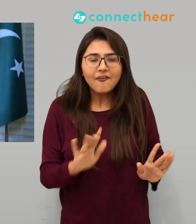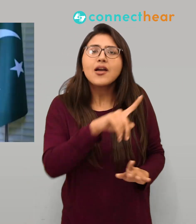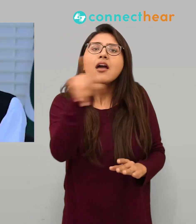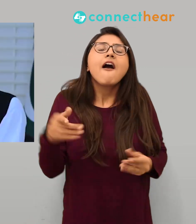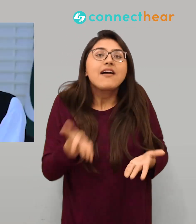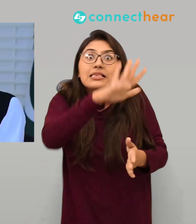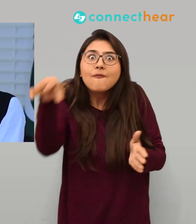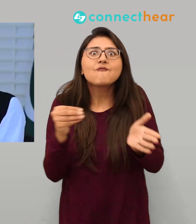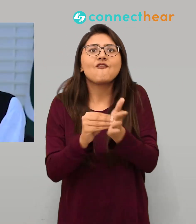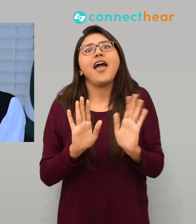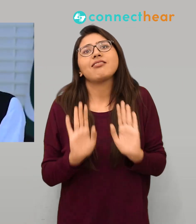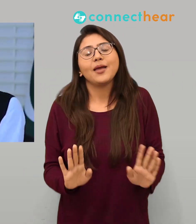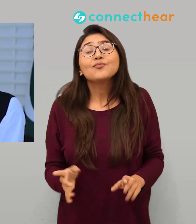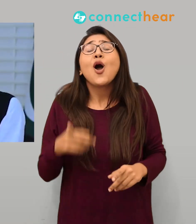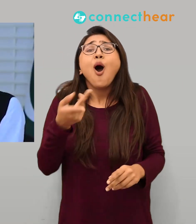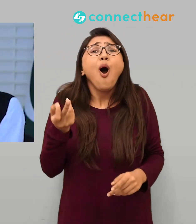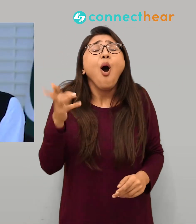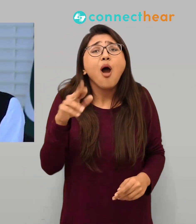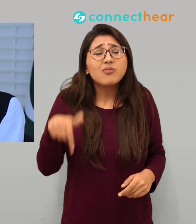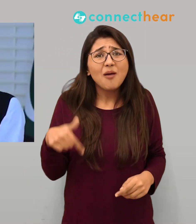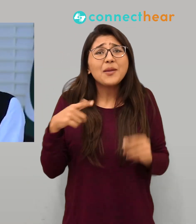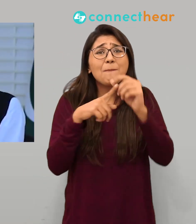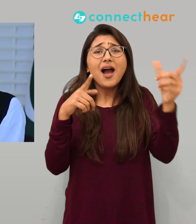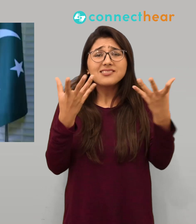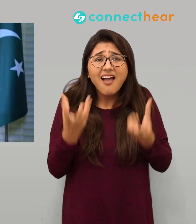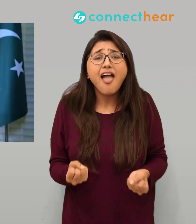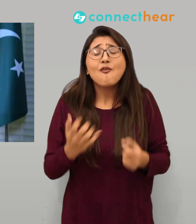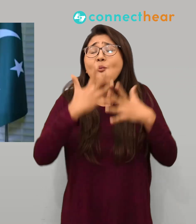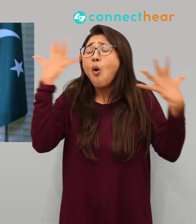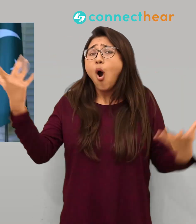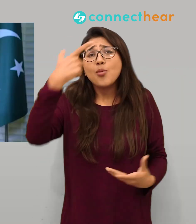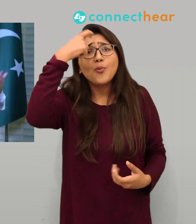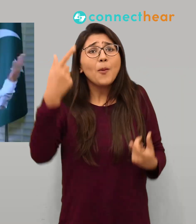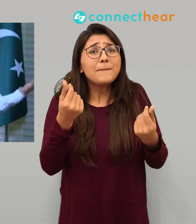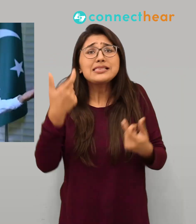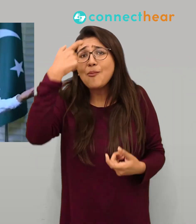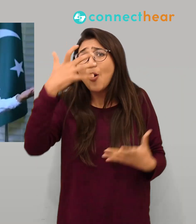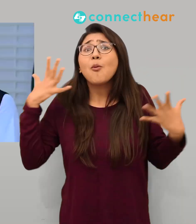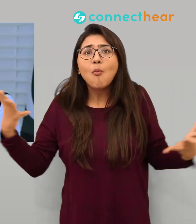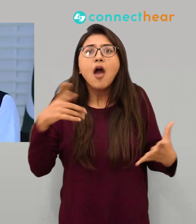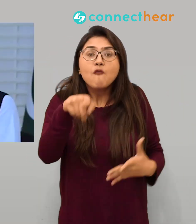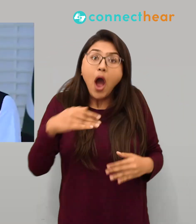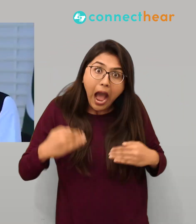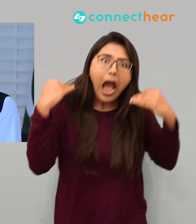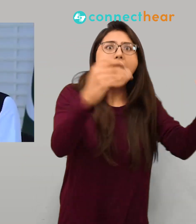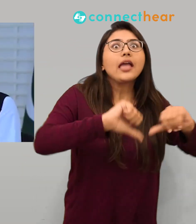بات یہ اس ملک کو جو مشکل وقت ہمارے پر آیا ہوا ہے معاشی طور پر اس سے بھی نکال دے گا اور میں یہ آپ کو